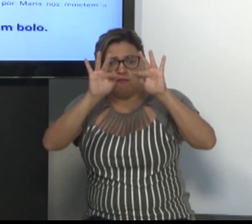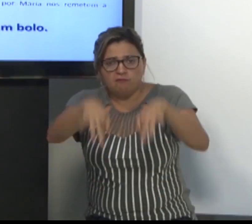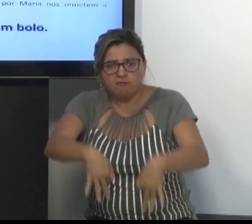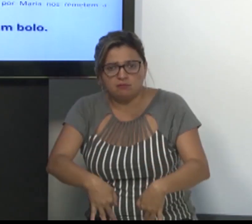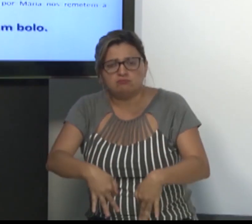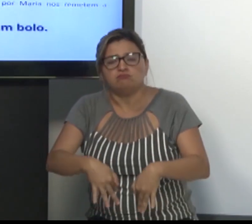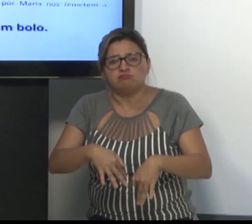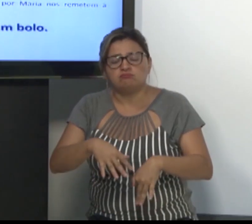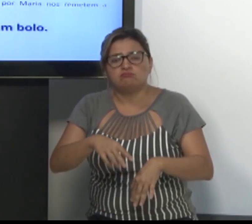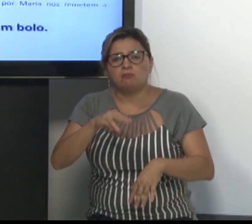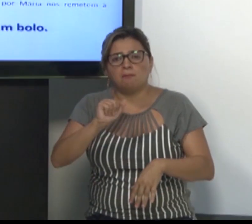necessário de se explicar.